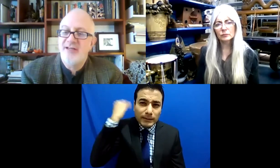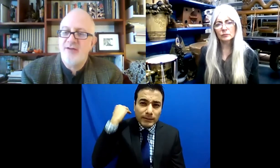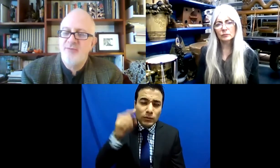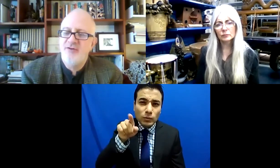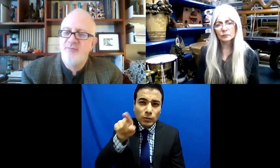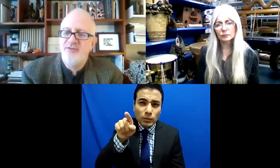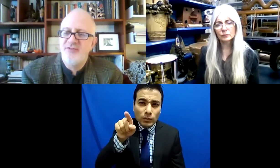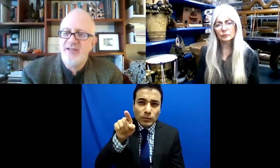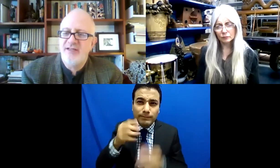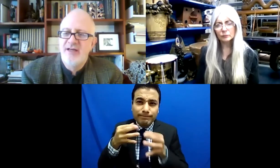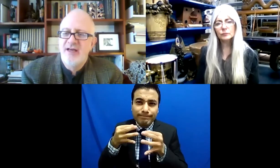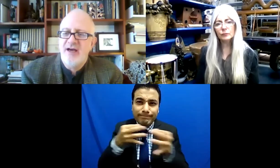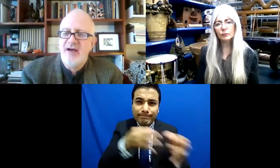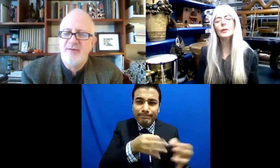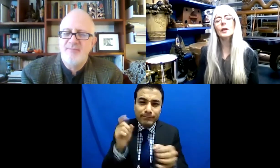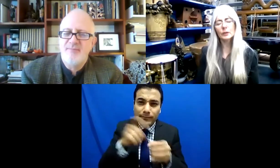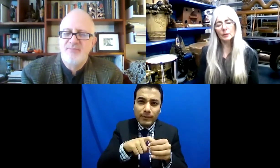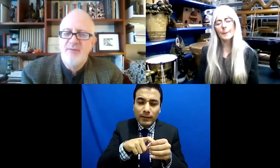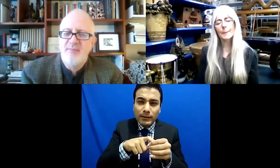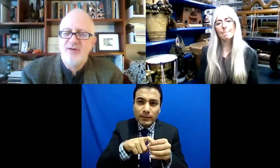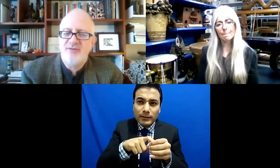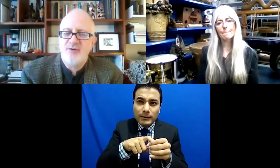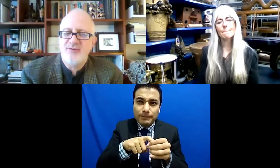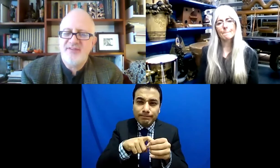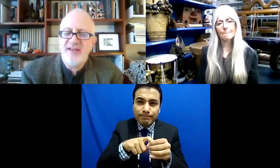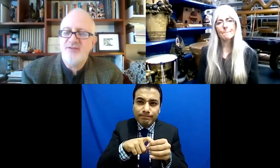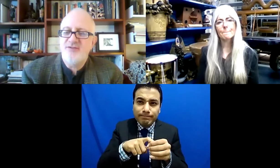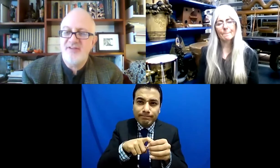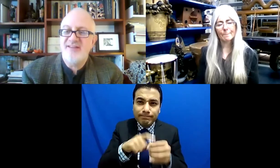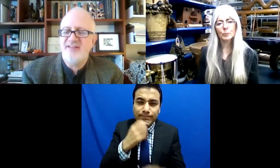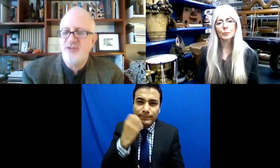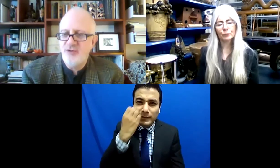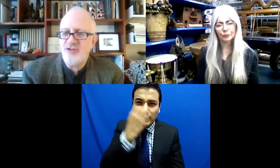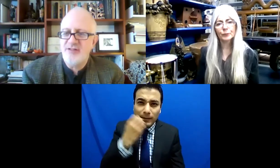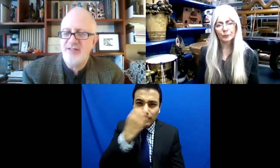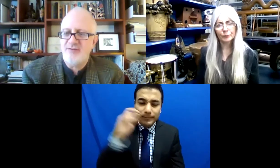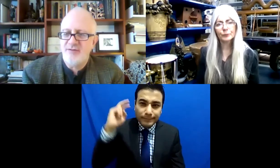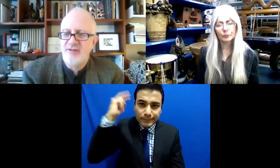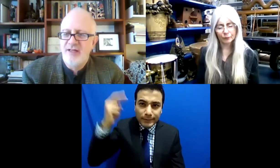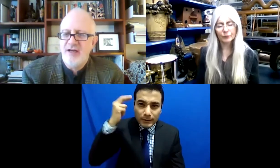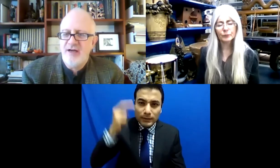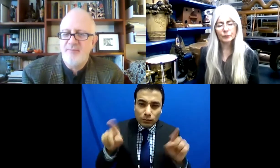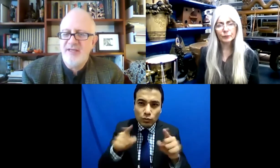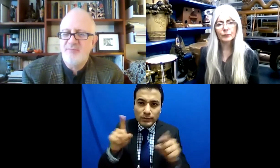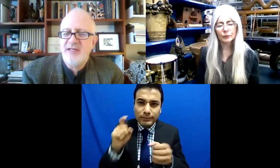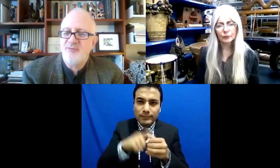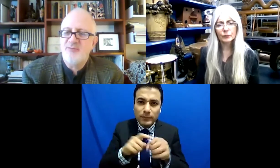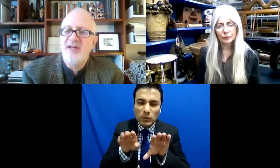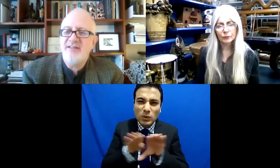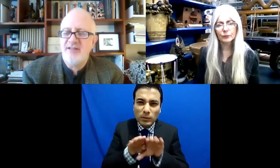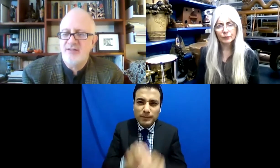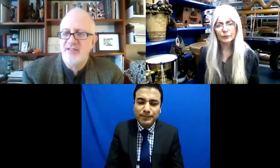bueno, tu acercamiento con la Real Academia de Música? Porque en el sentido